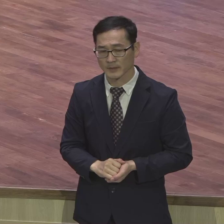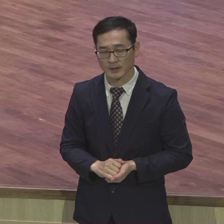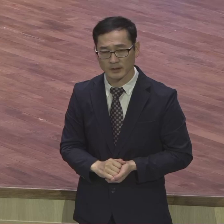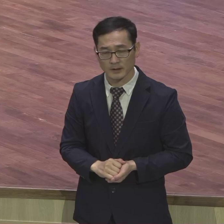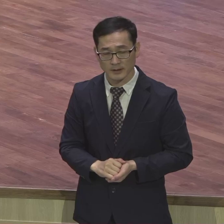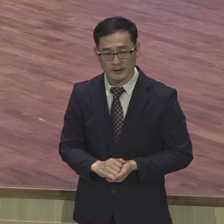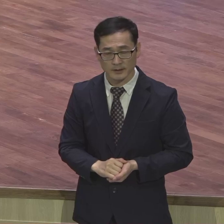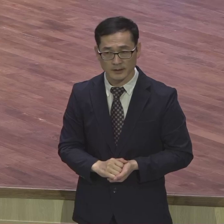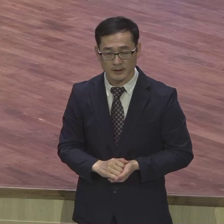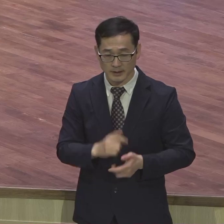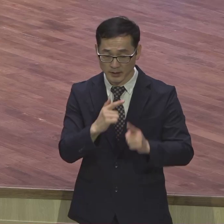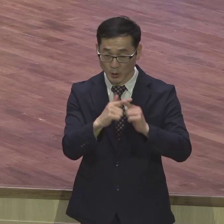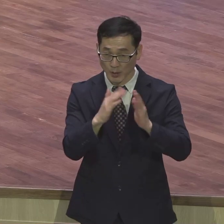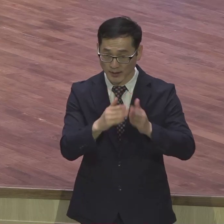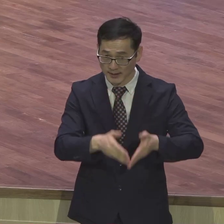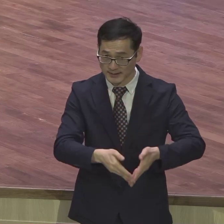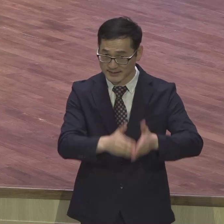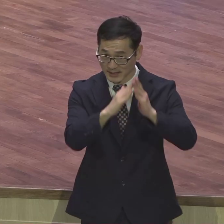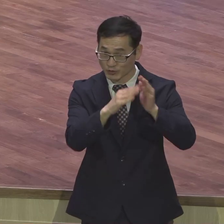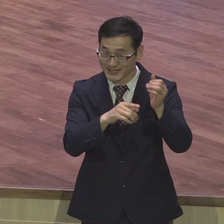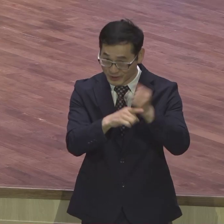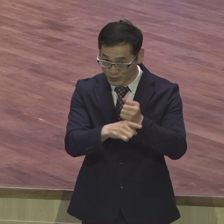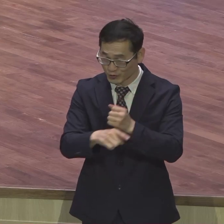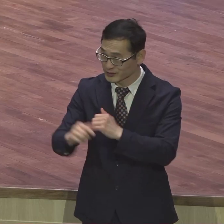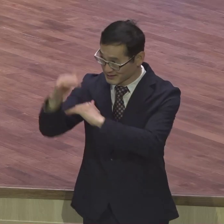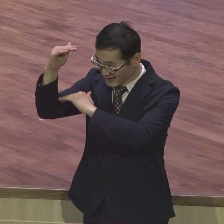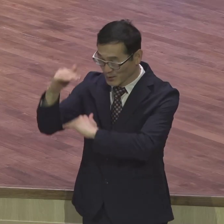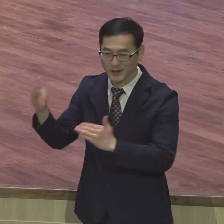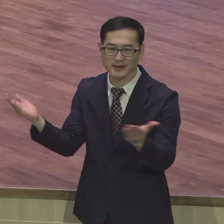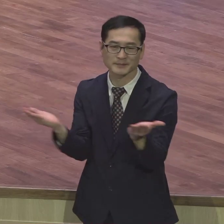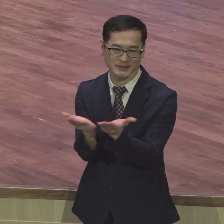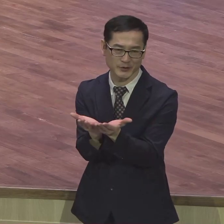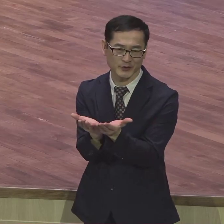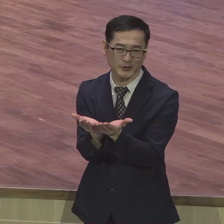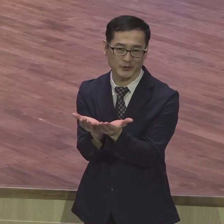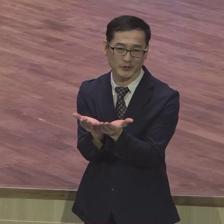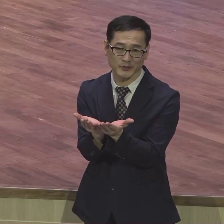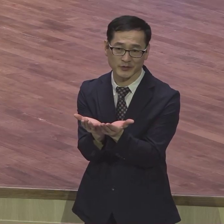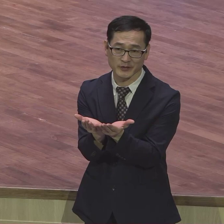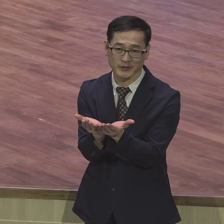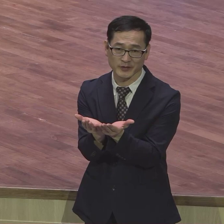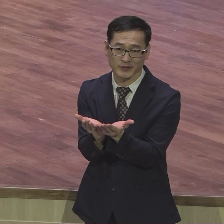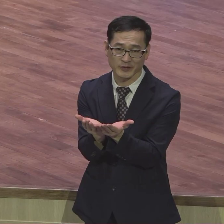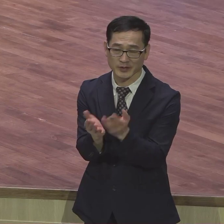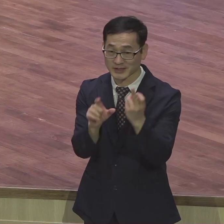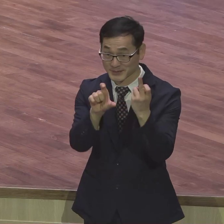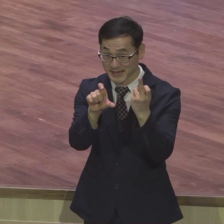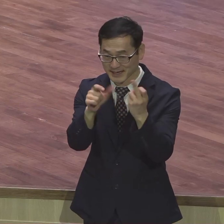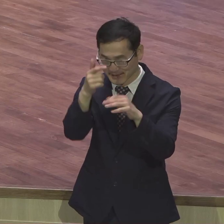이유가 되기도 합니다 12장에는 예배가 이끌는 삶을 살아라